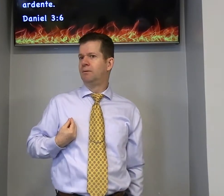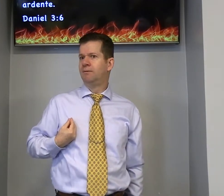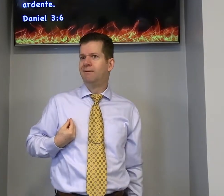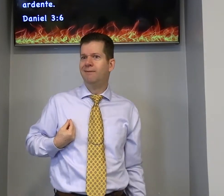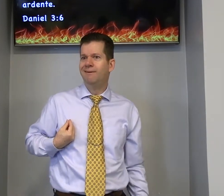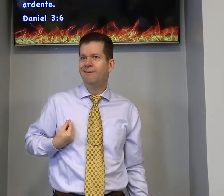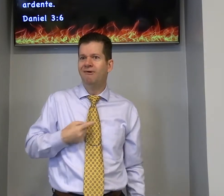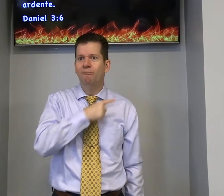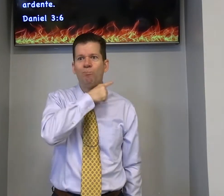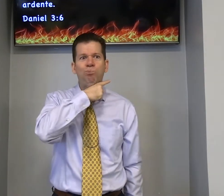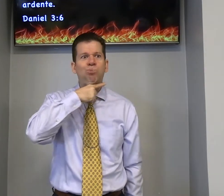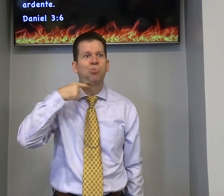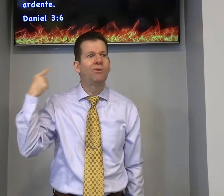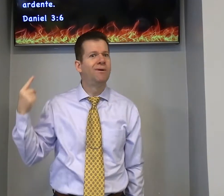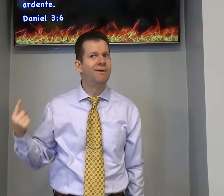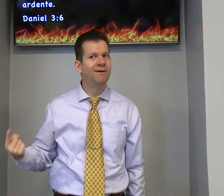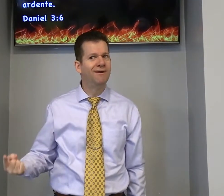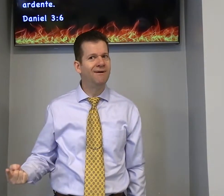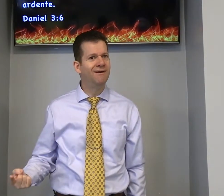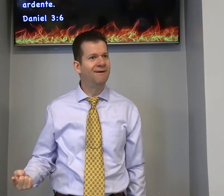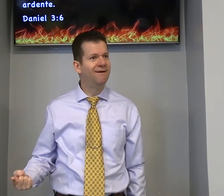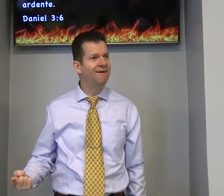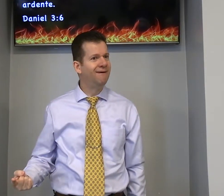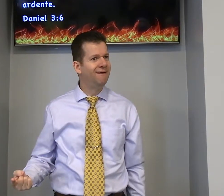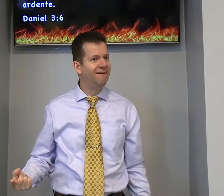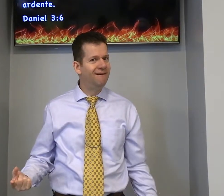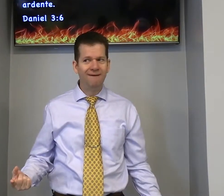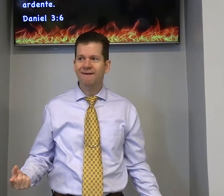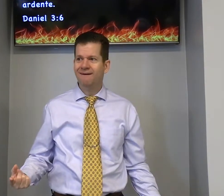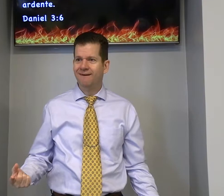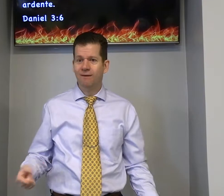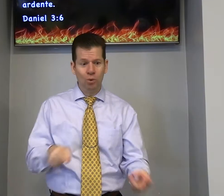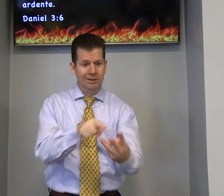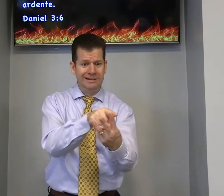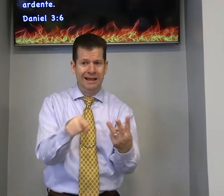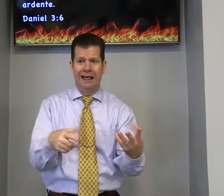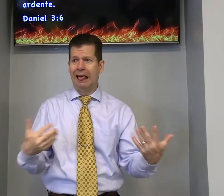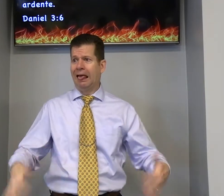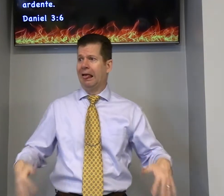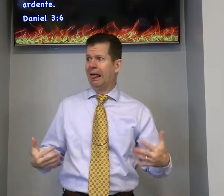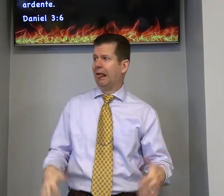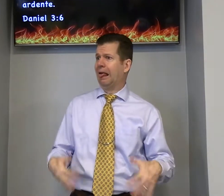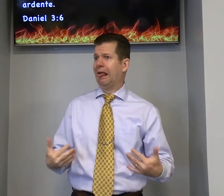é forte os três